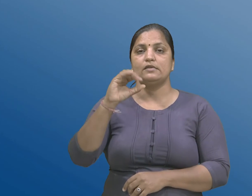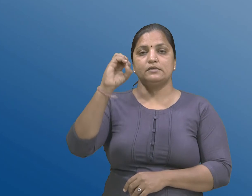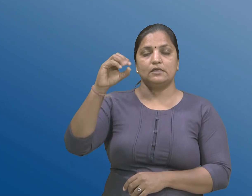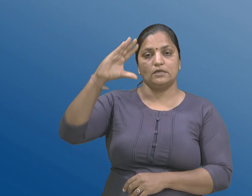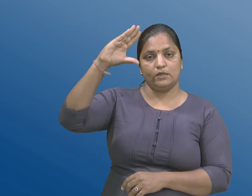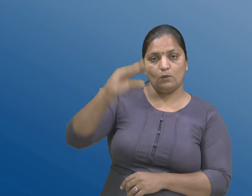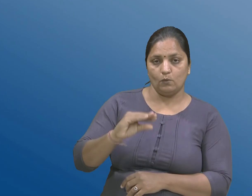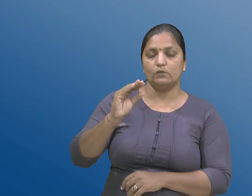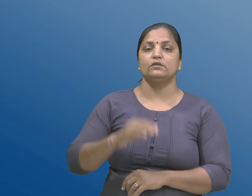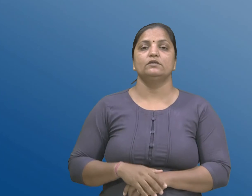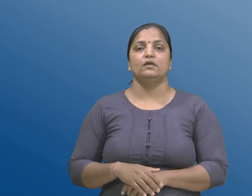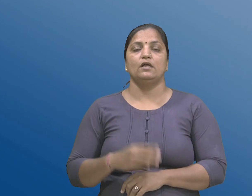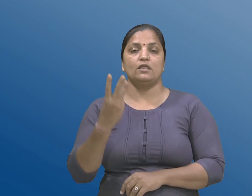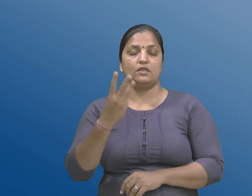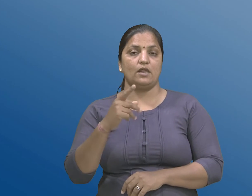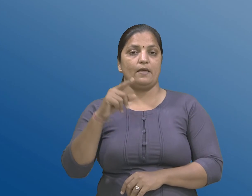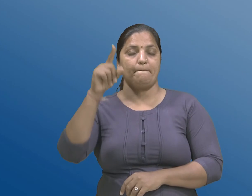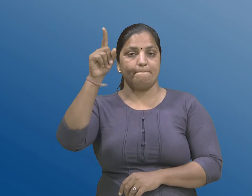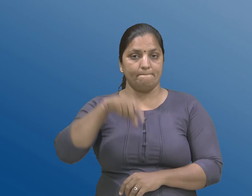3 x 60 सुधी,